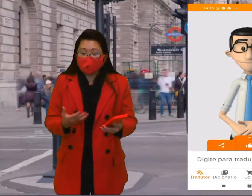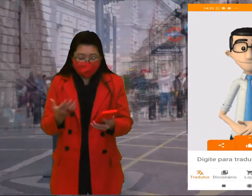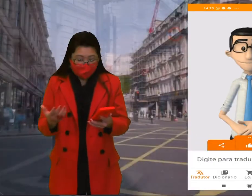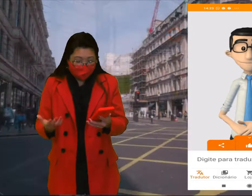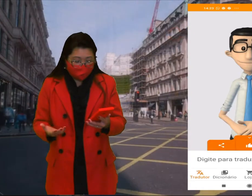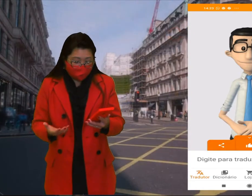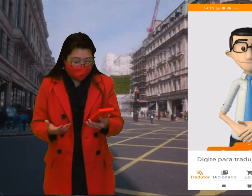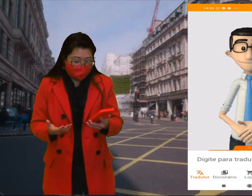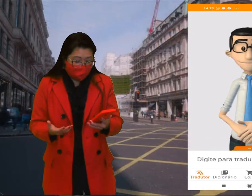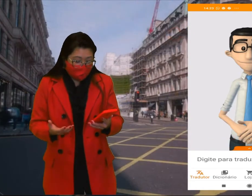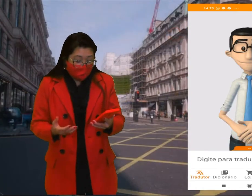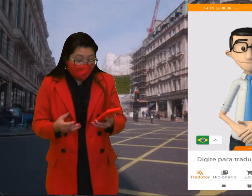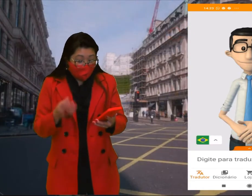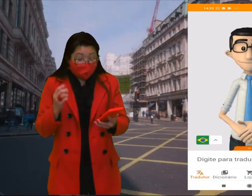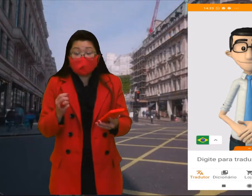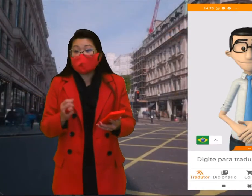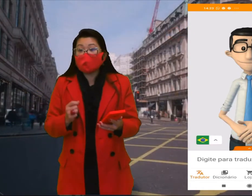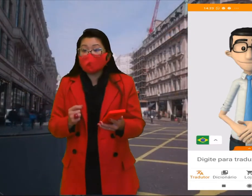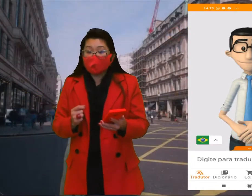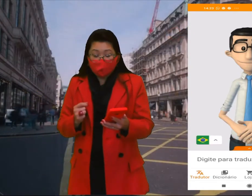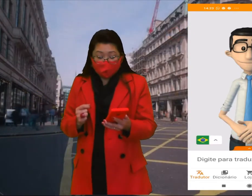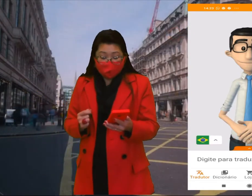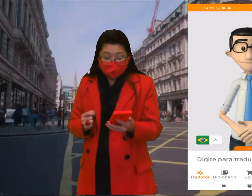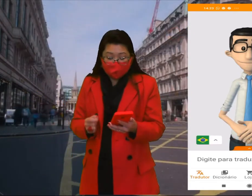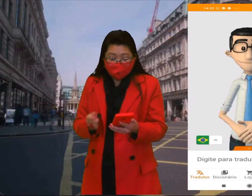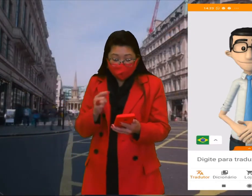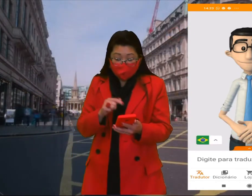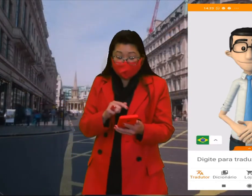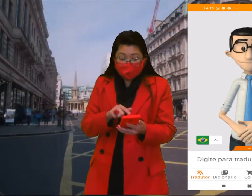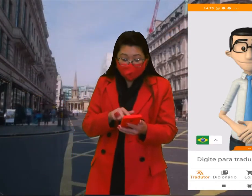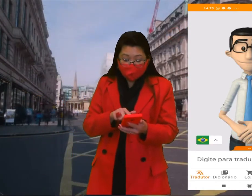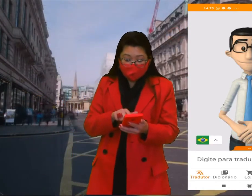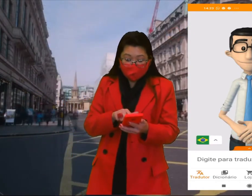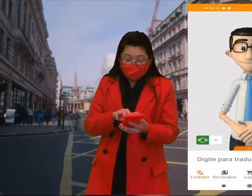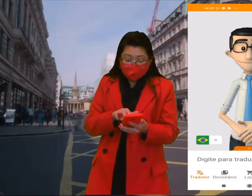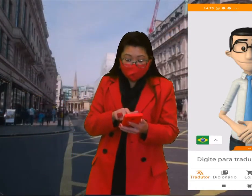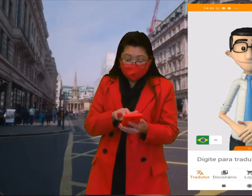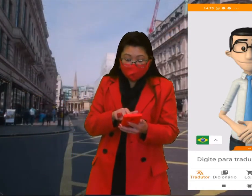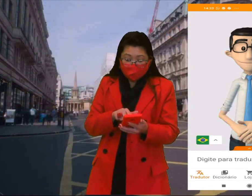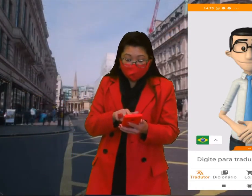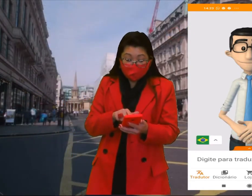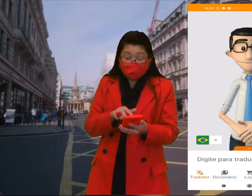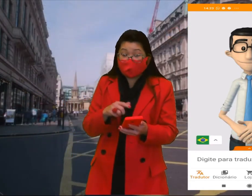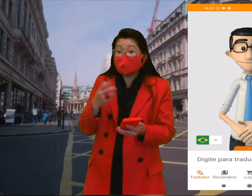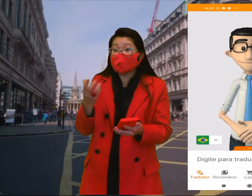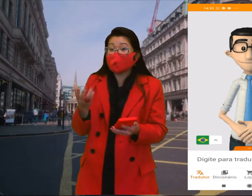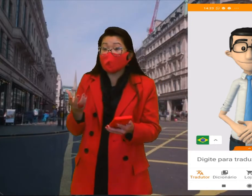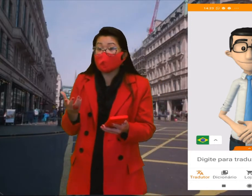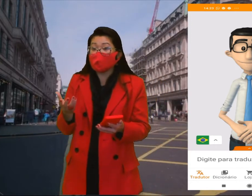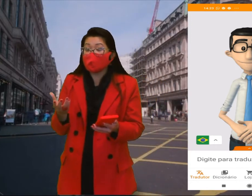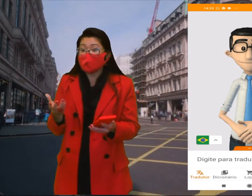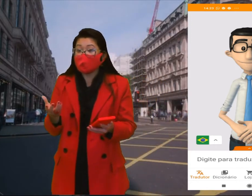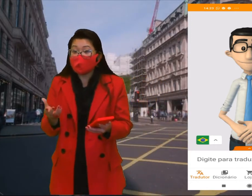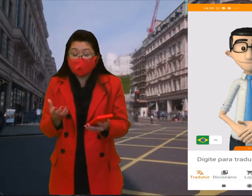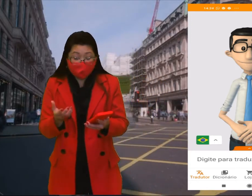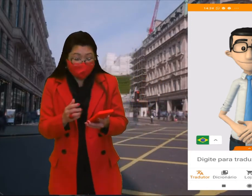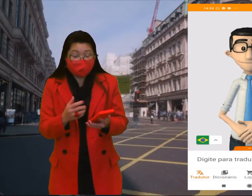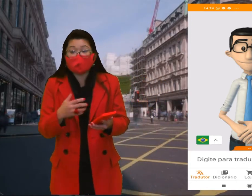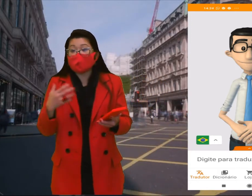os sinais. Outra coisa muito bacana é quando vocês veem aí a bandeirinha, para nós, professores de inglês, né?